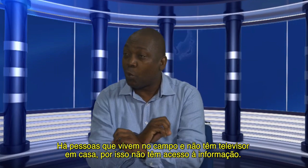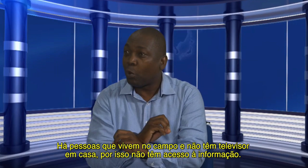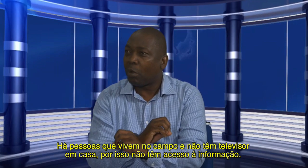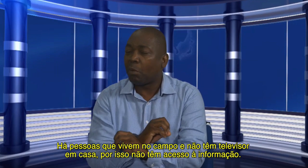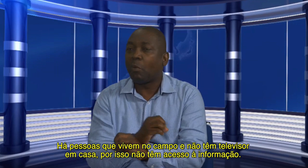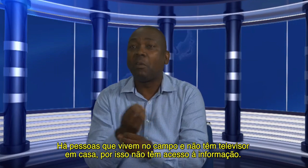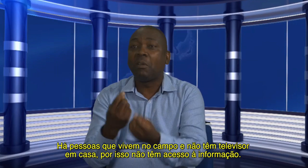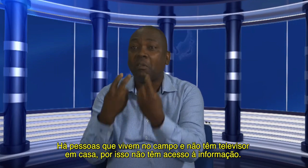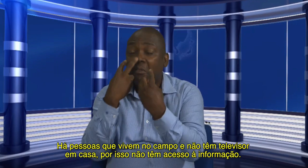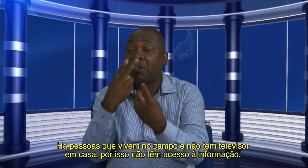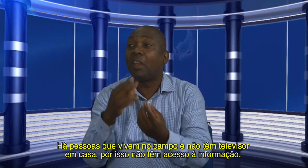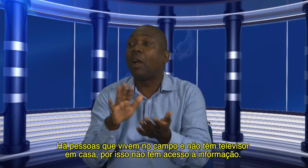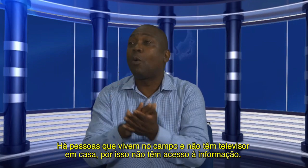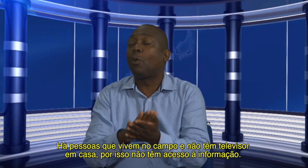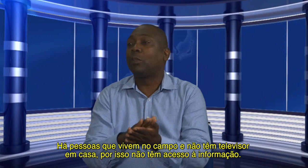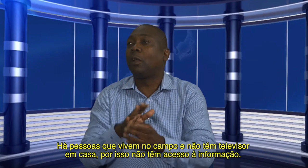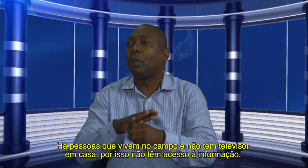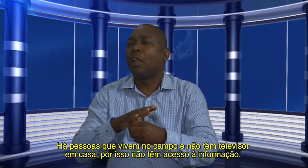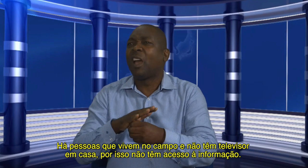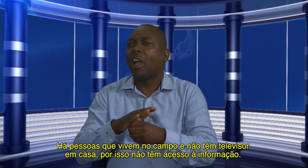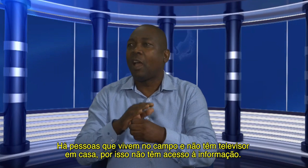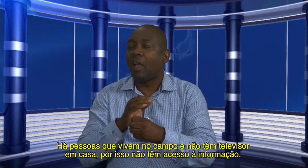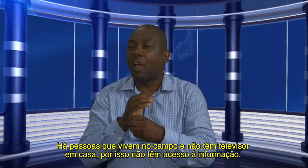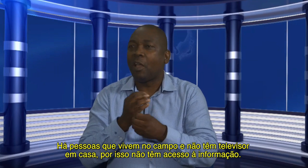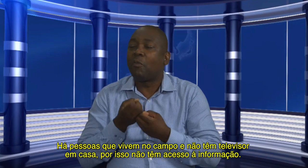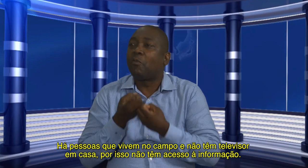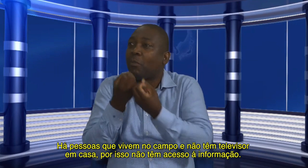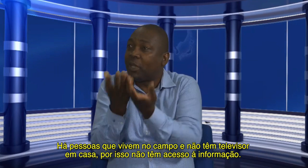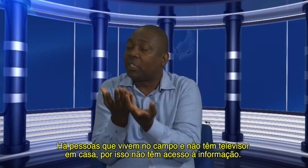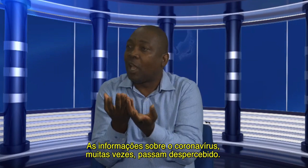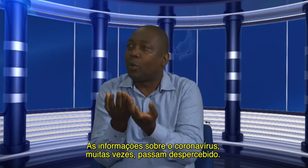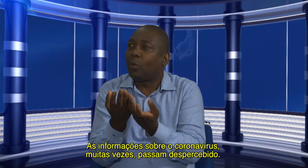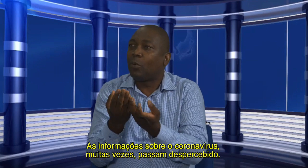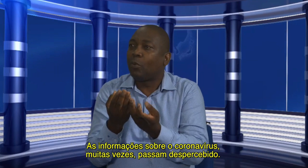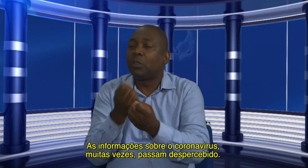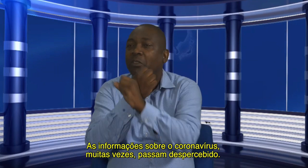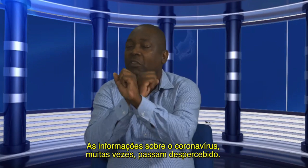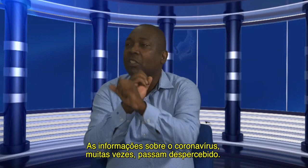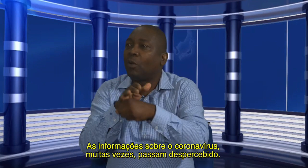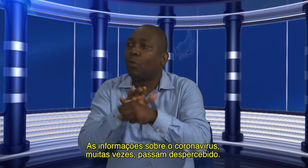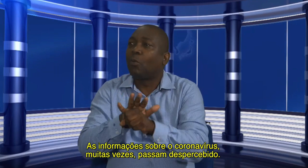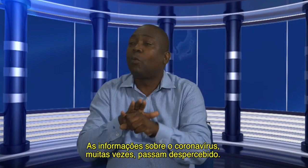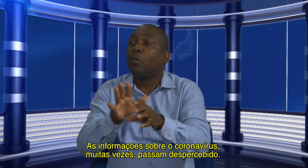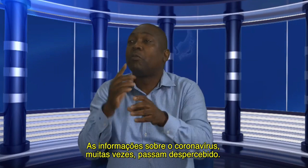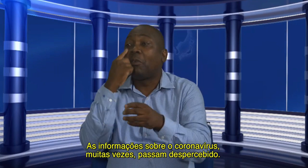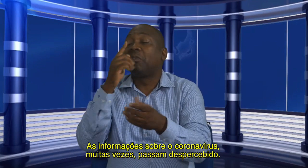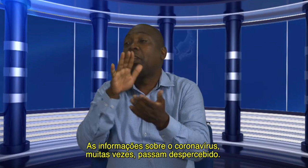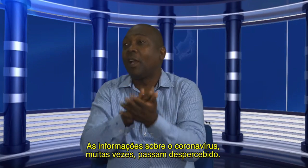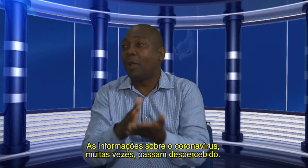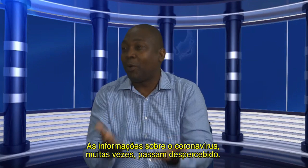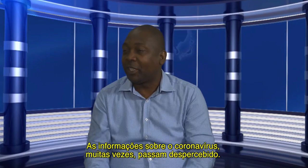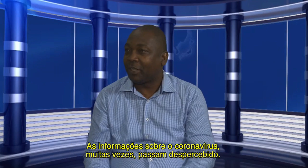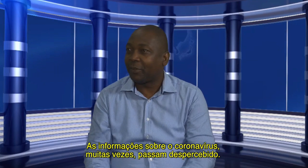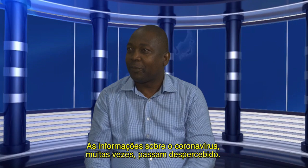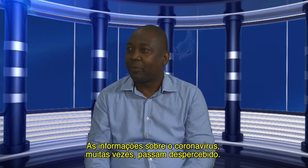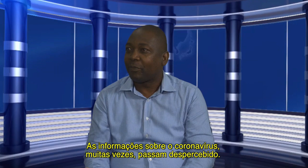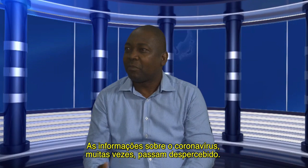não têm informações através da televisão. E essas informações de prevenção do coronavírus,